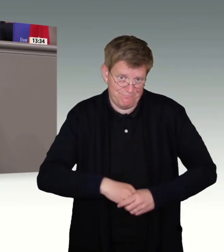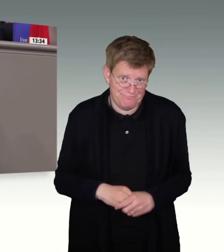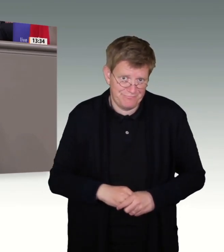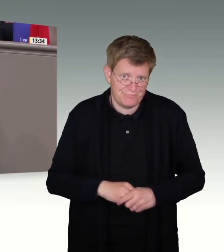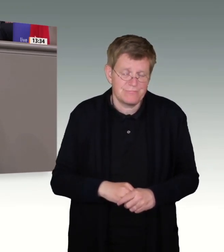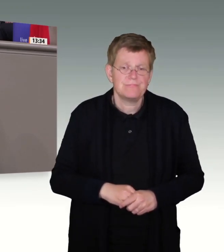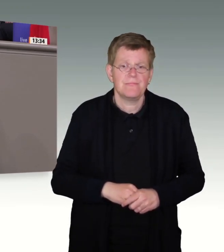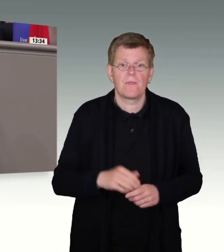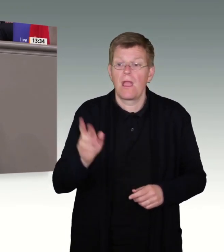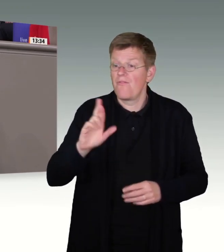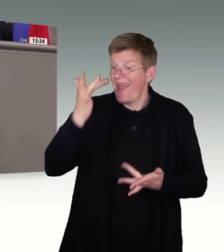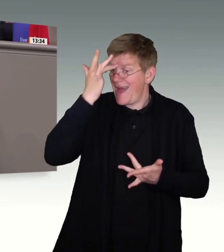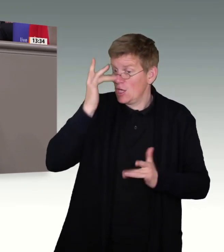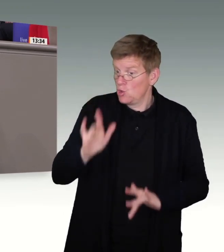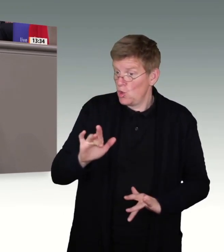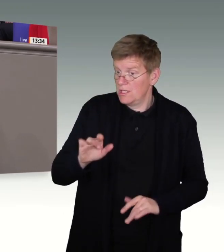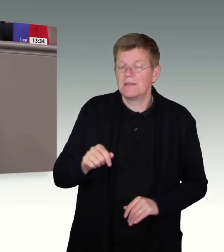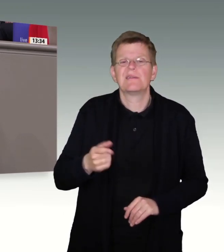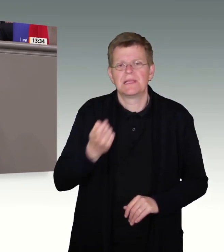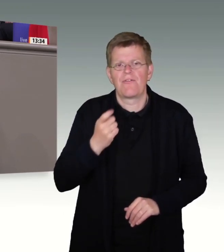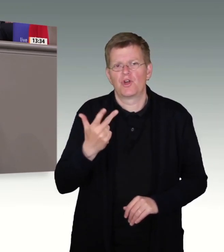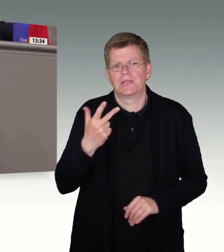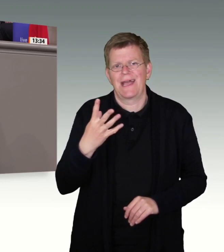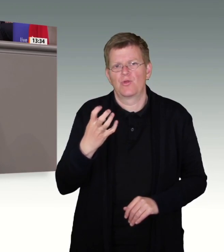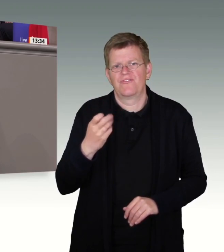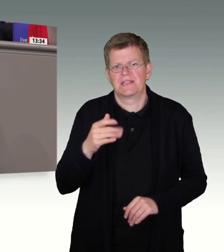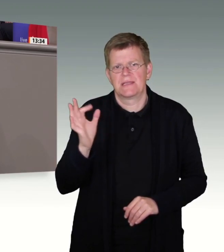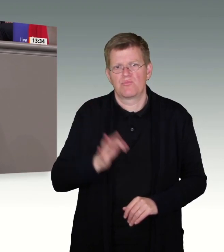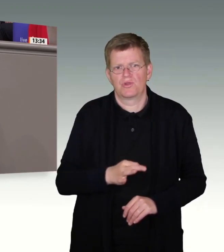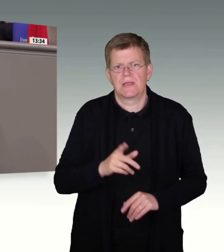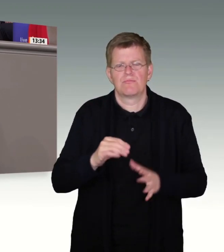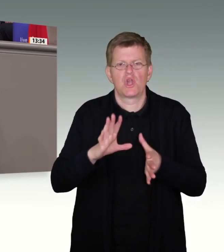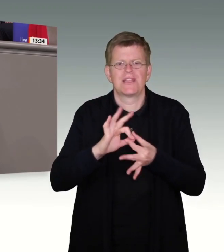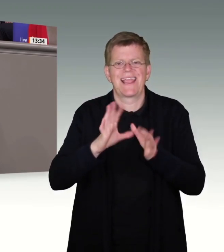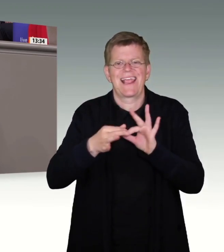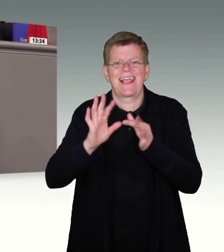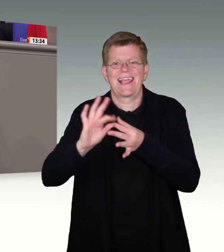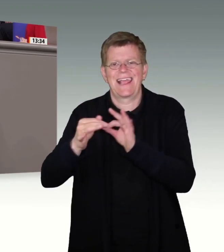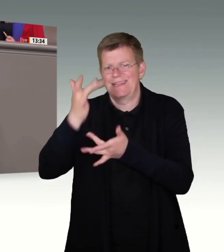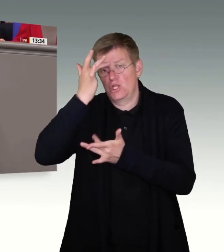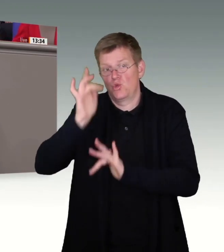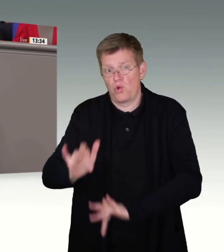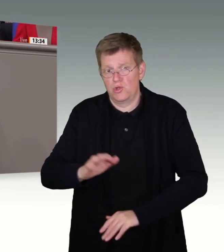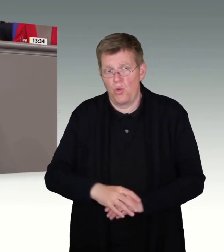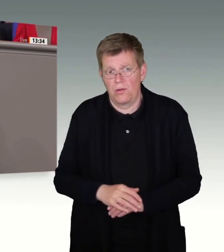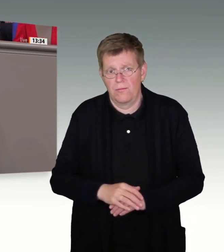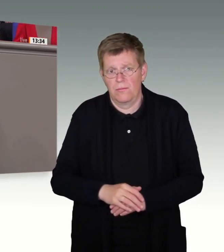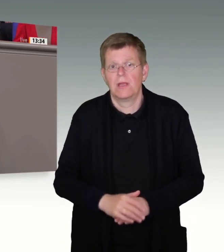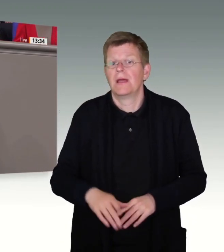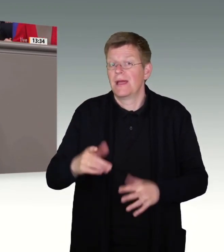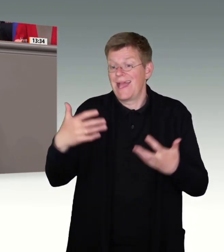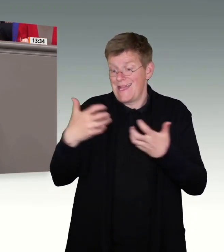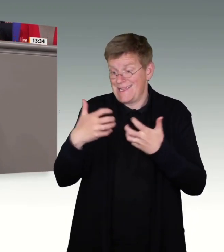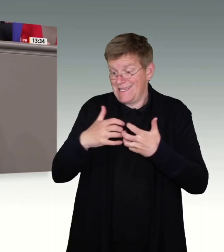Prozent der Geduldeten leben seit mehr als fünf Jahren mit Kettenduldung aus den besagten Gründen Menschen aus Kriegsgebieten.